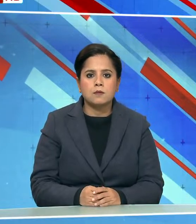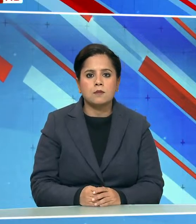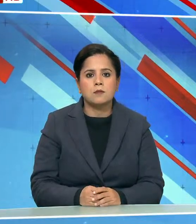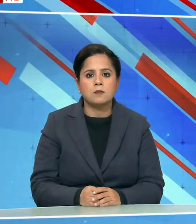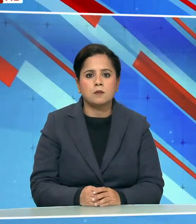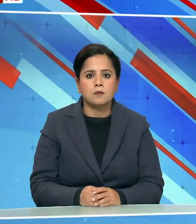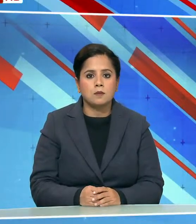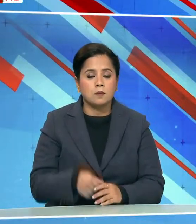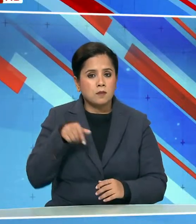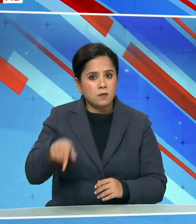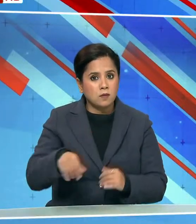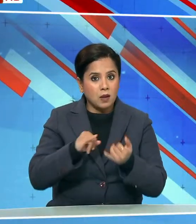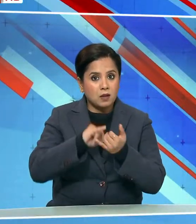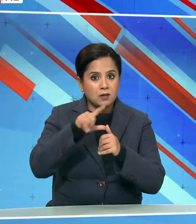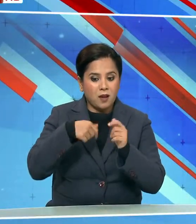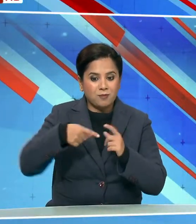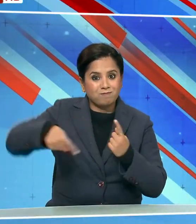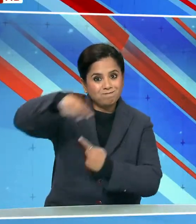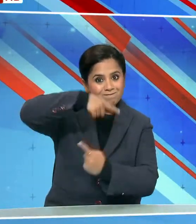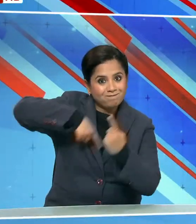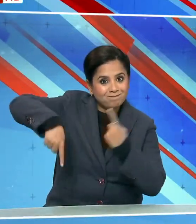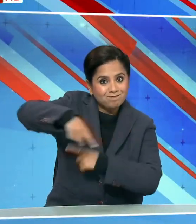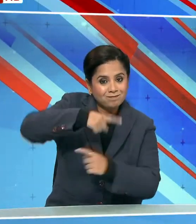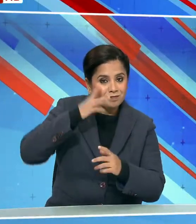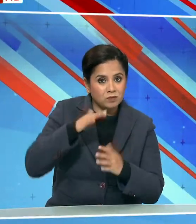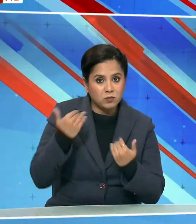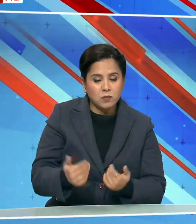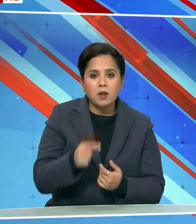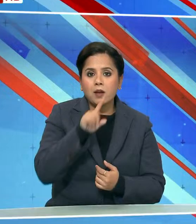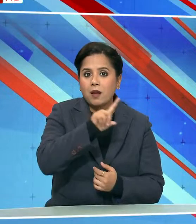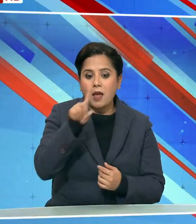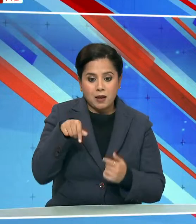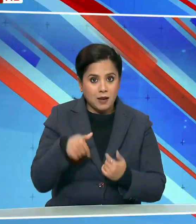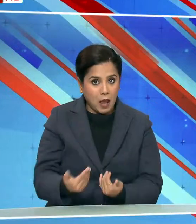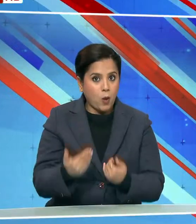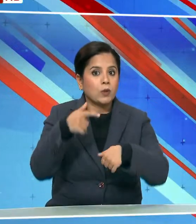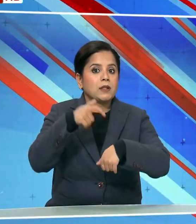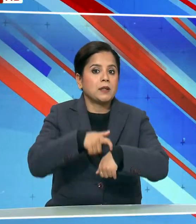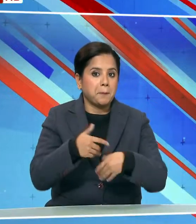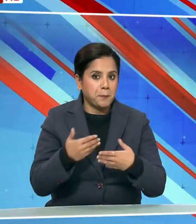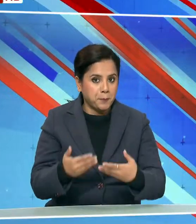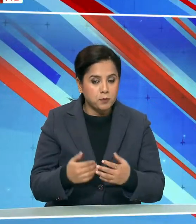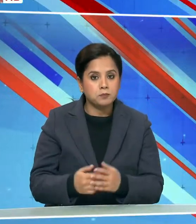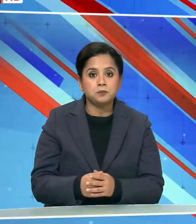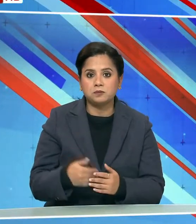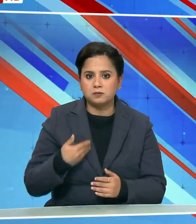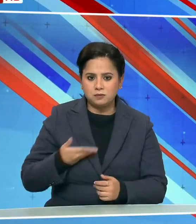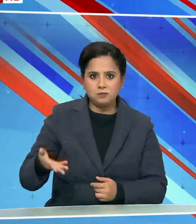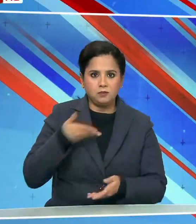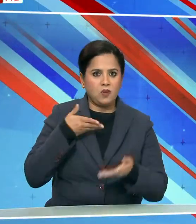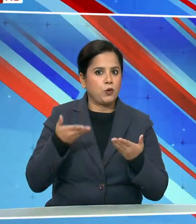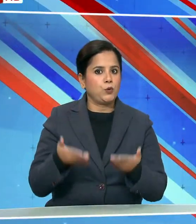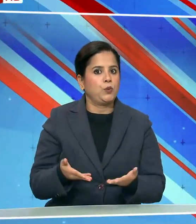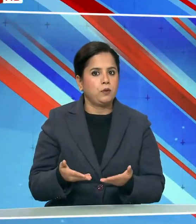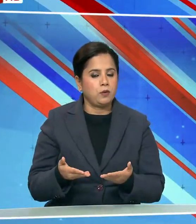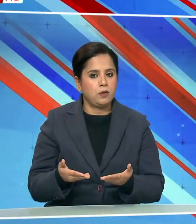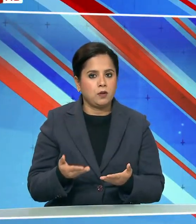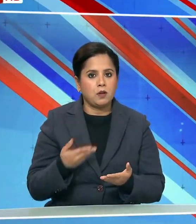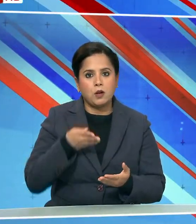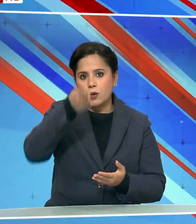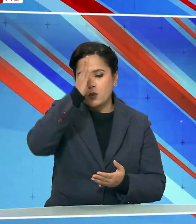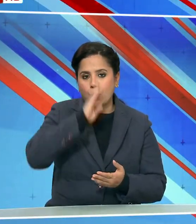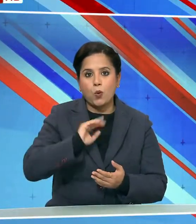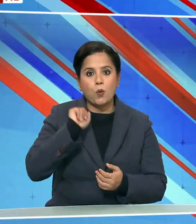सागर परिक्रमा के इस ग्यारावे चरण में हम आज भगवान